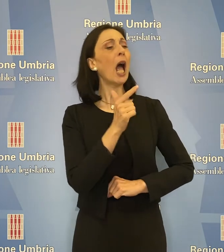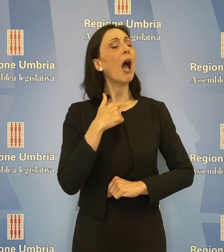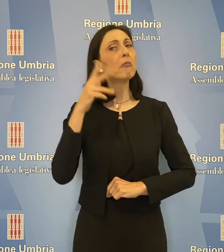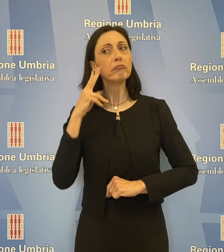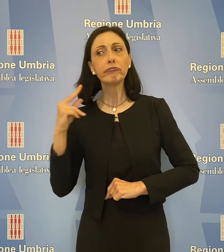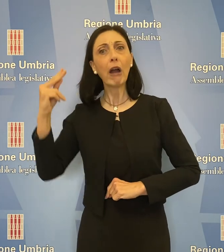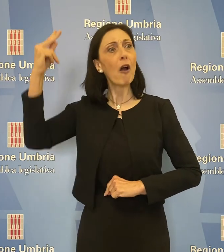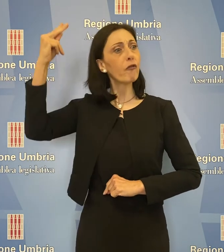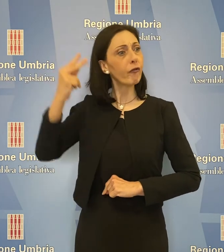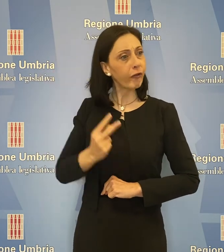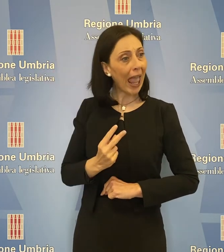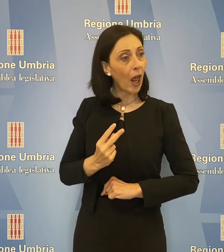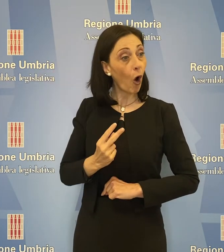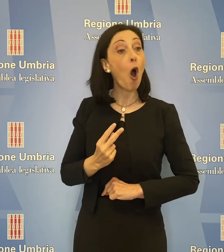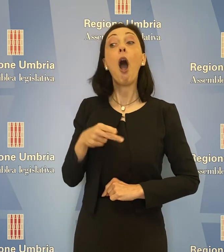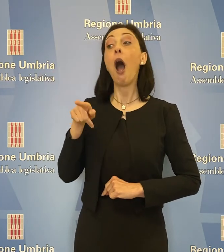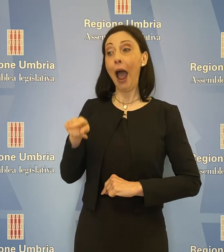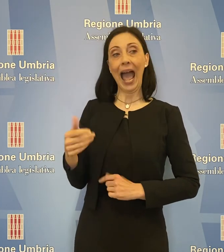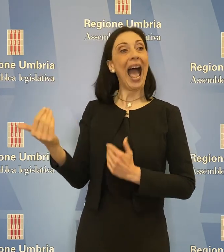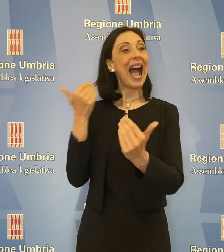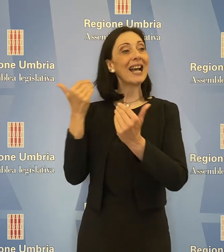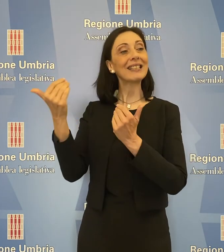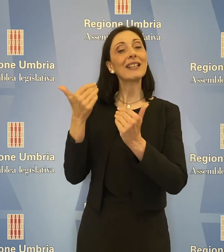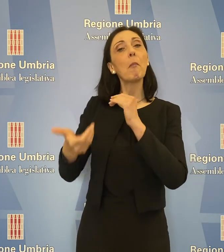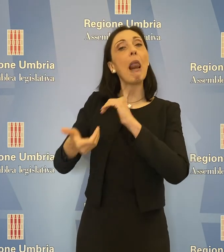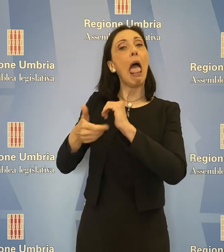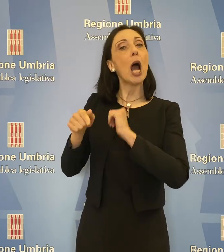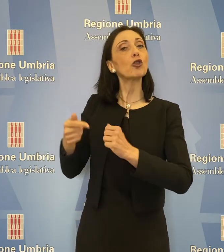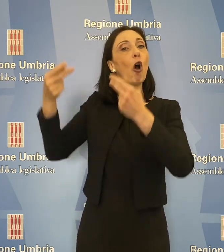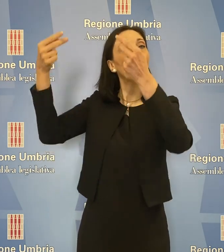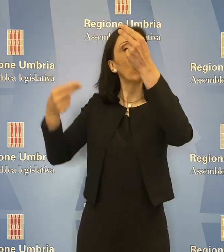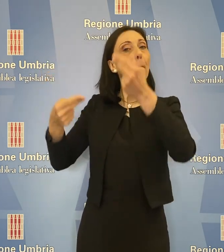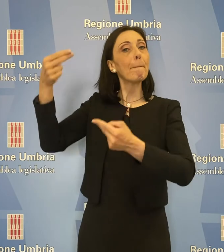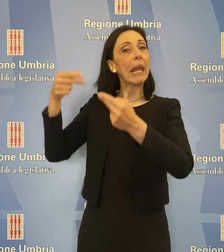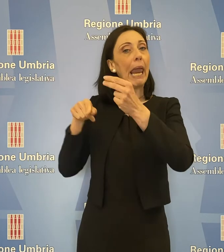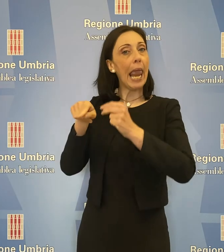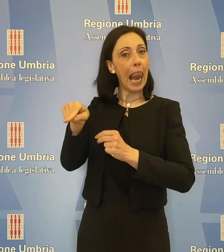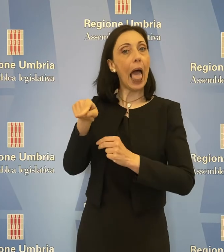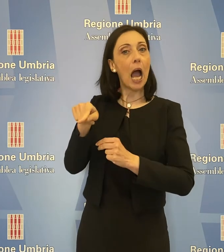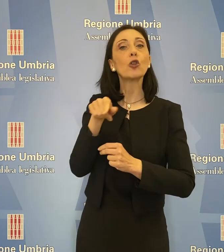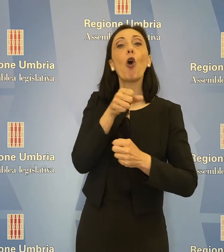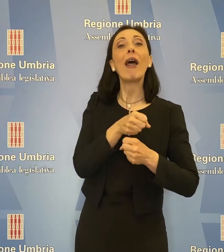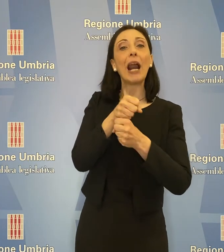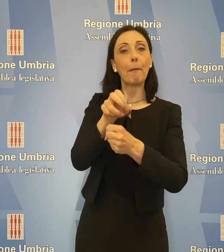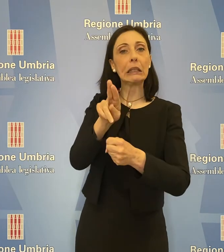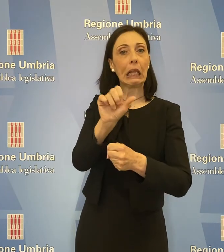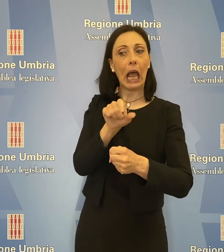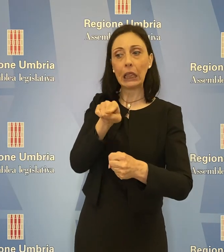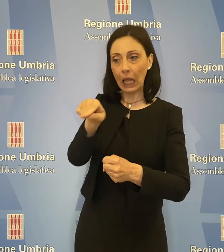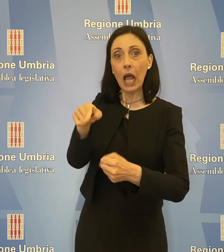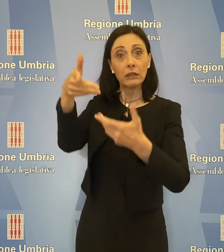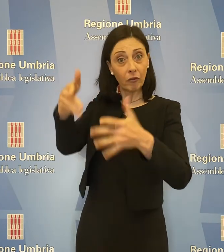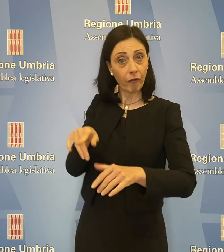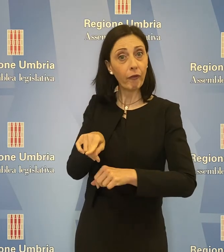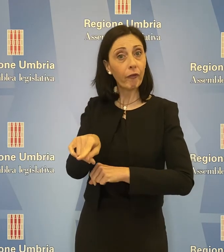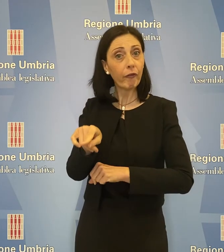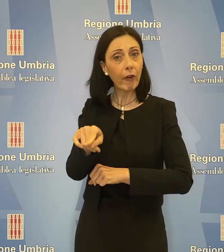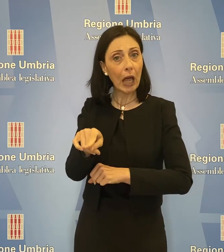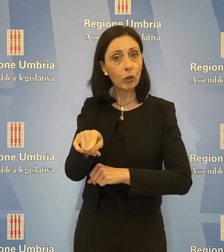corrispondono al vero e se il voto espresso in assemblea dei soci sul bilancio da parte del rappresentante dell'ASL Umbria 1 corrisponde alle